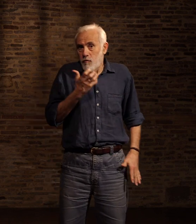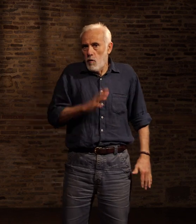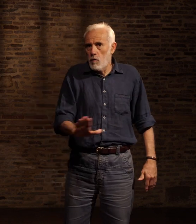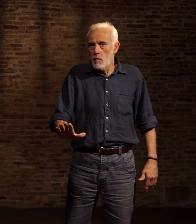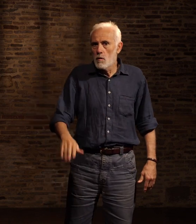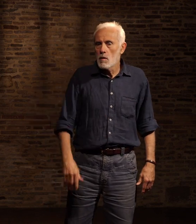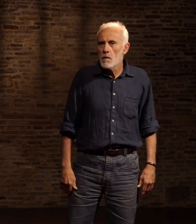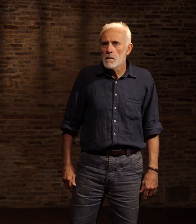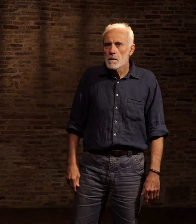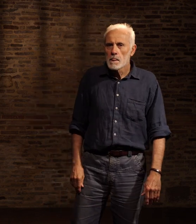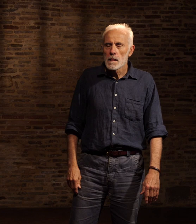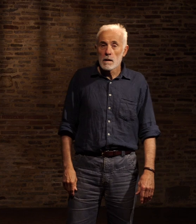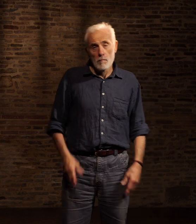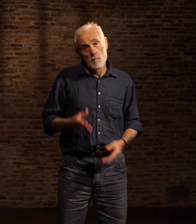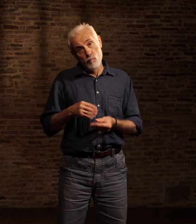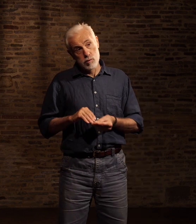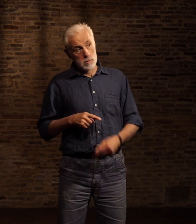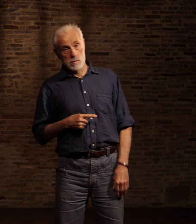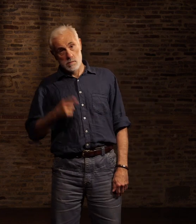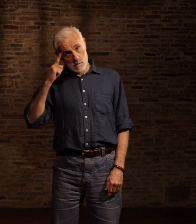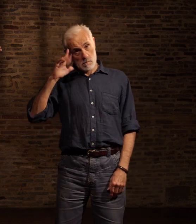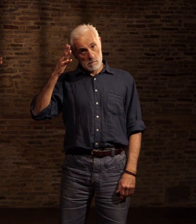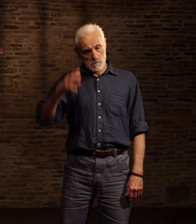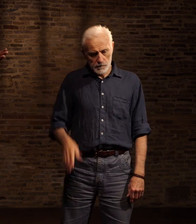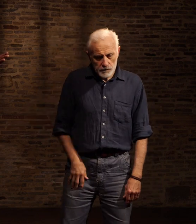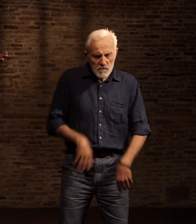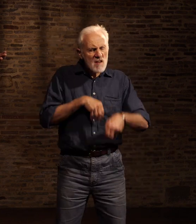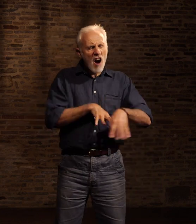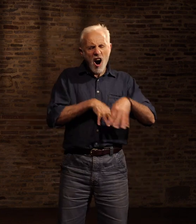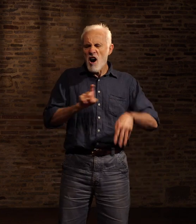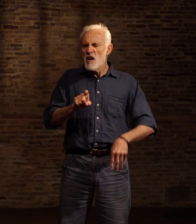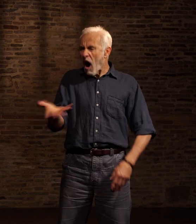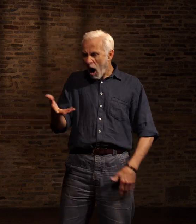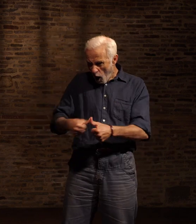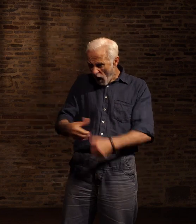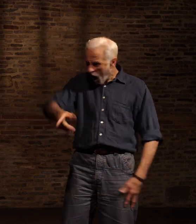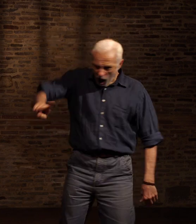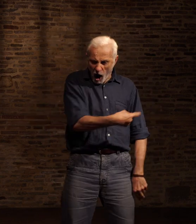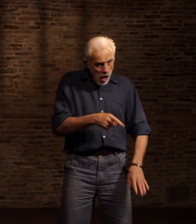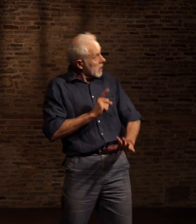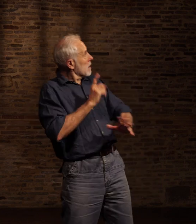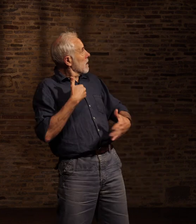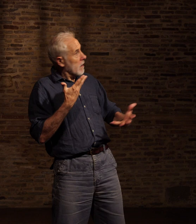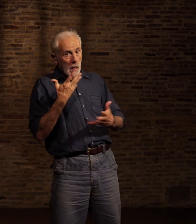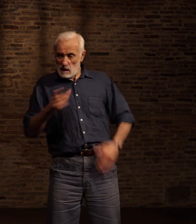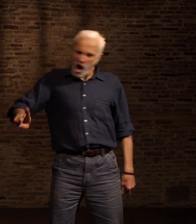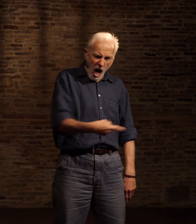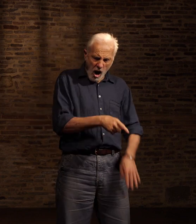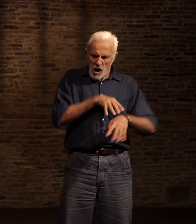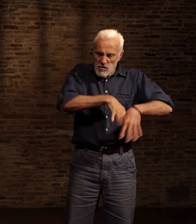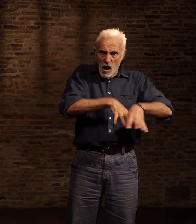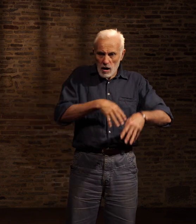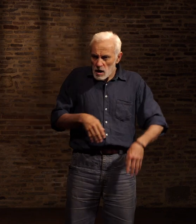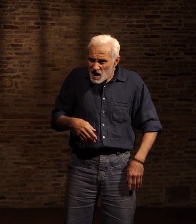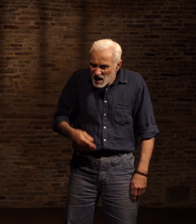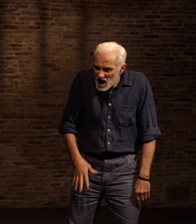Du reste, il avait un grain Rentre dans le rang, Minus, tu te prends pour qui ? Je me suis retourné, me suis retrouvé nez à nez avec Shintok T